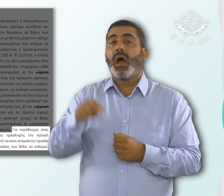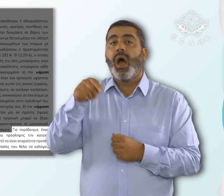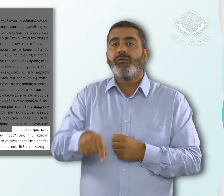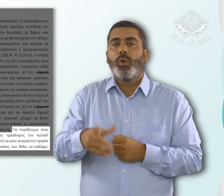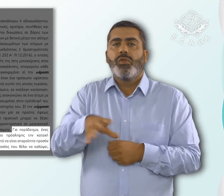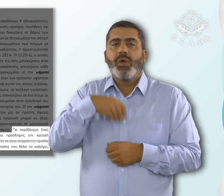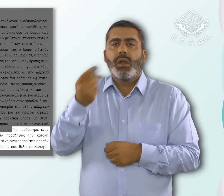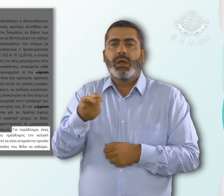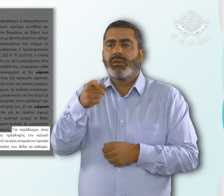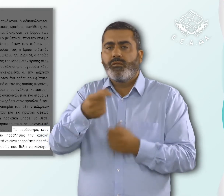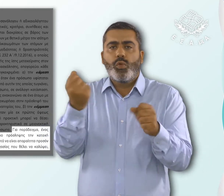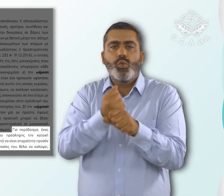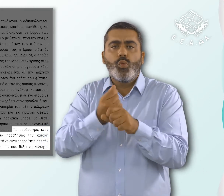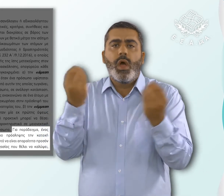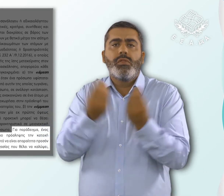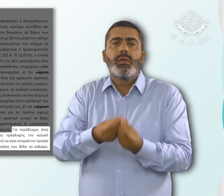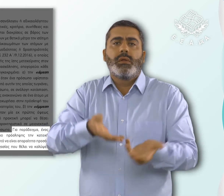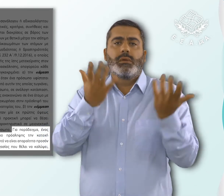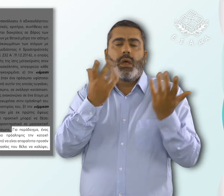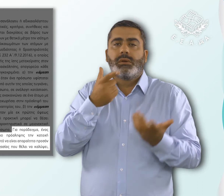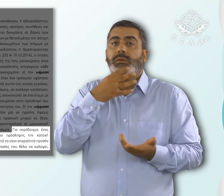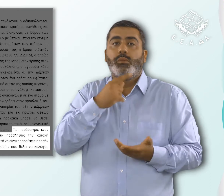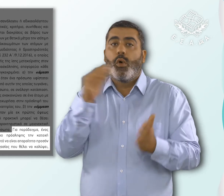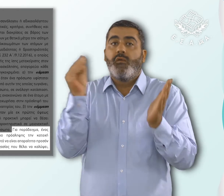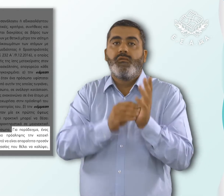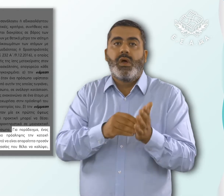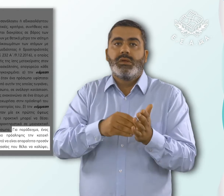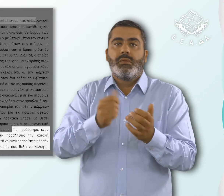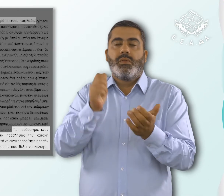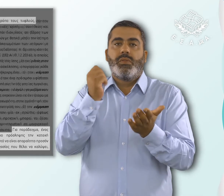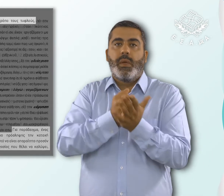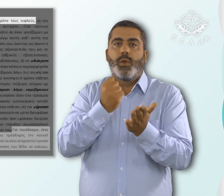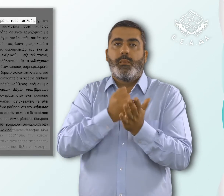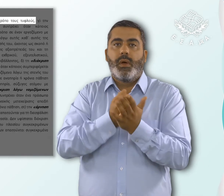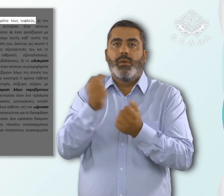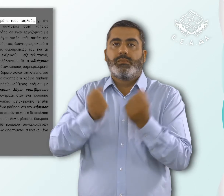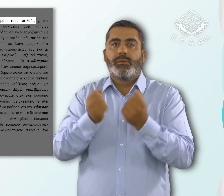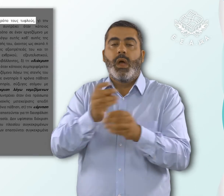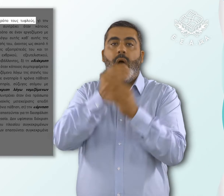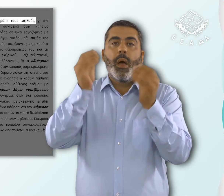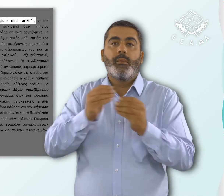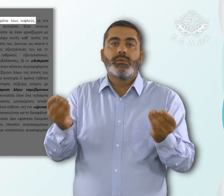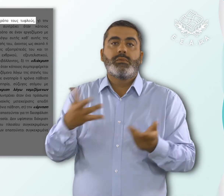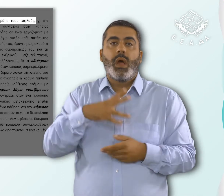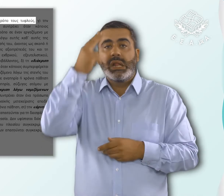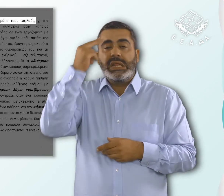είναι απαραίτητο προσών για τη συγκεκριμένη θέση εργασίας που θέλει να καλύψει, αποκλείοντας με αυτόν τον τρόπο τους τυφλούς.